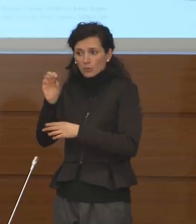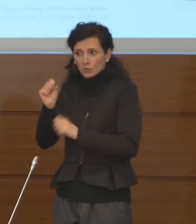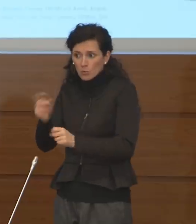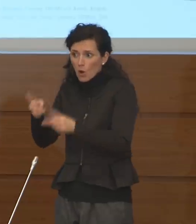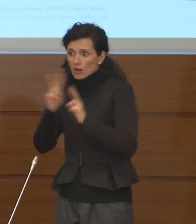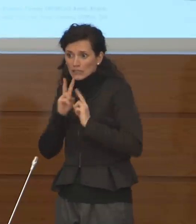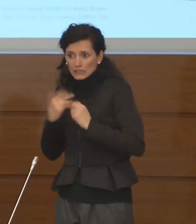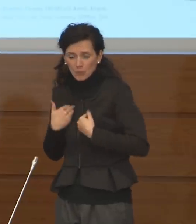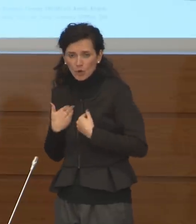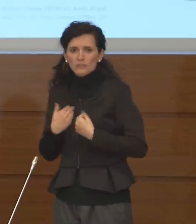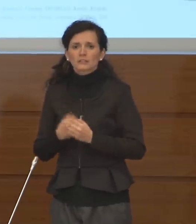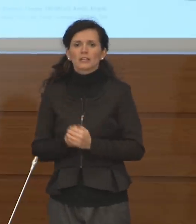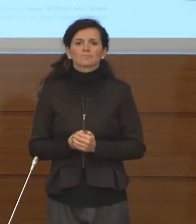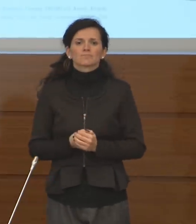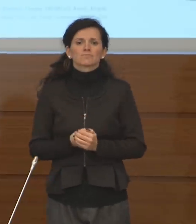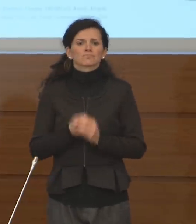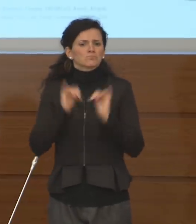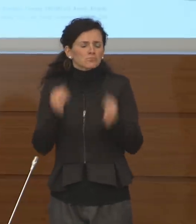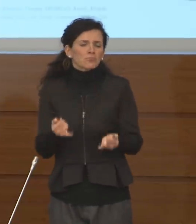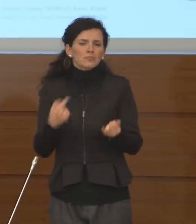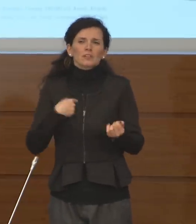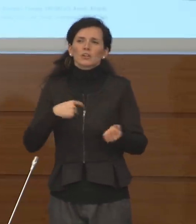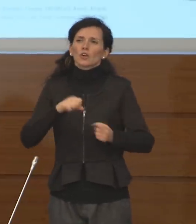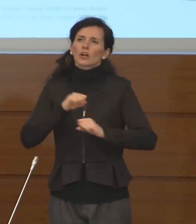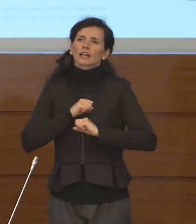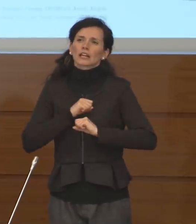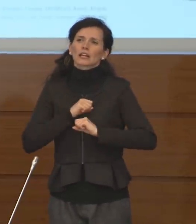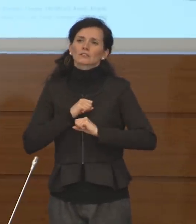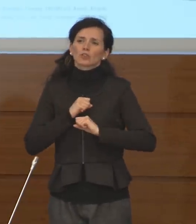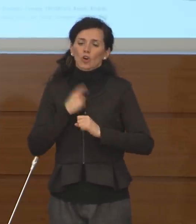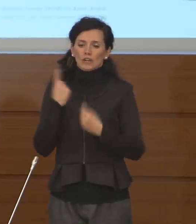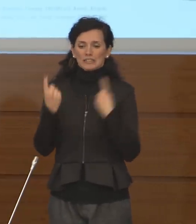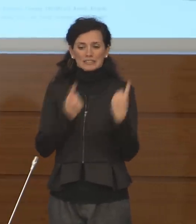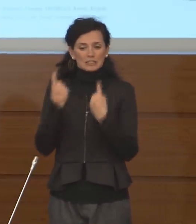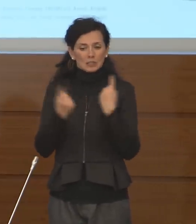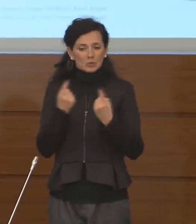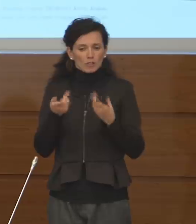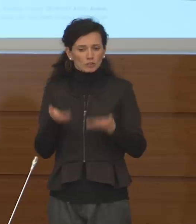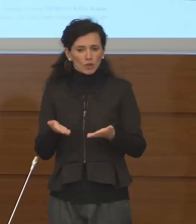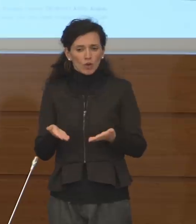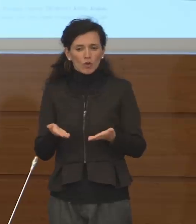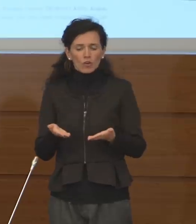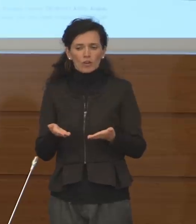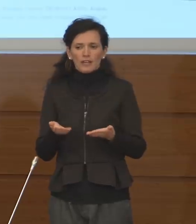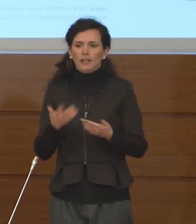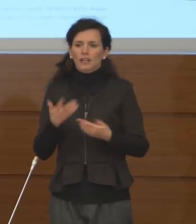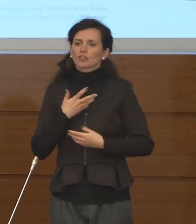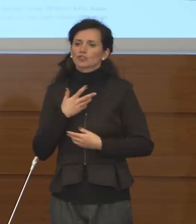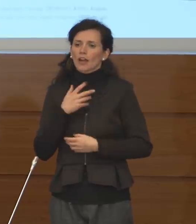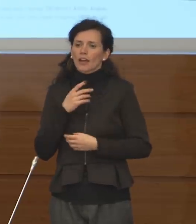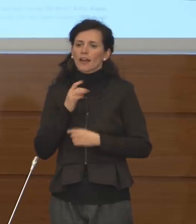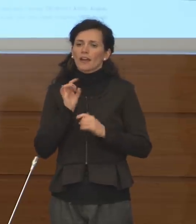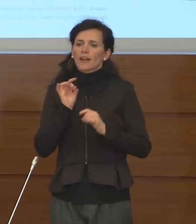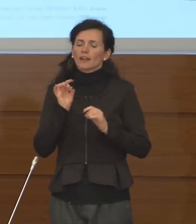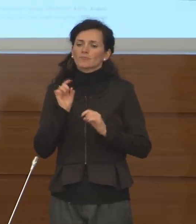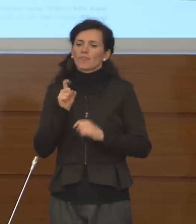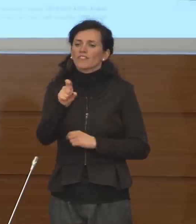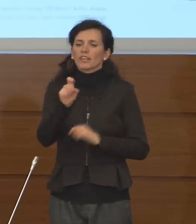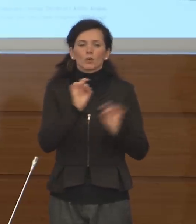Sì, io credo che in questa situazione nella quale c'è una trasmissione del virus